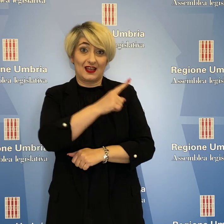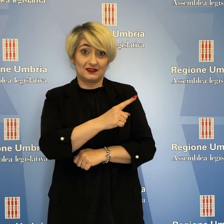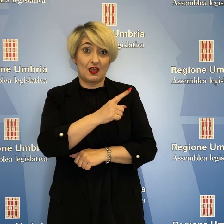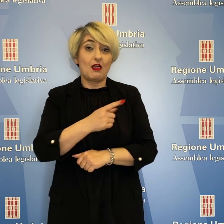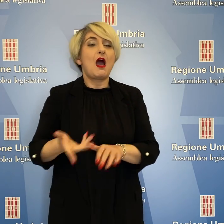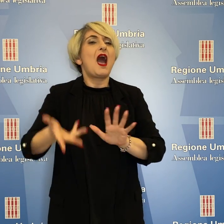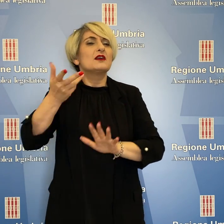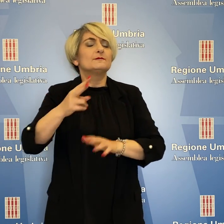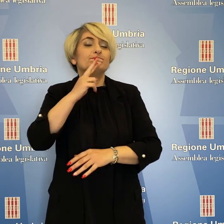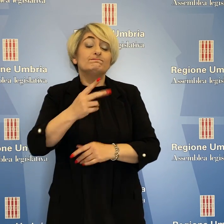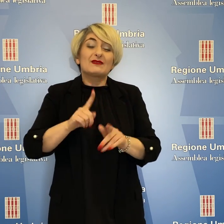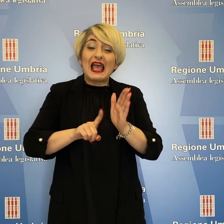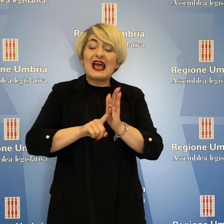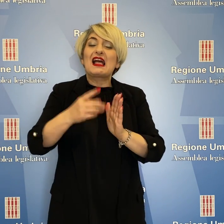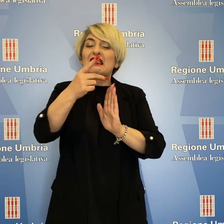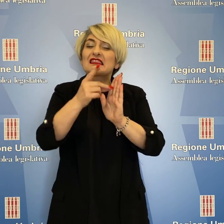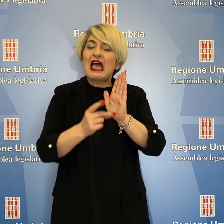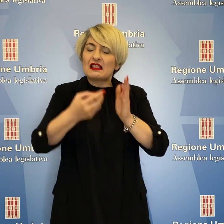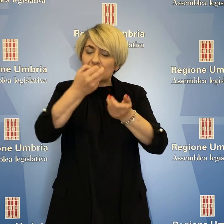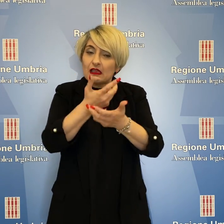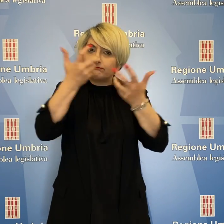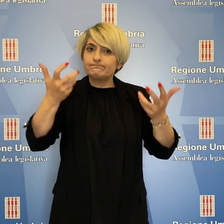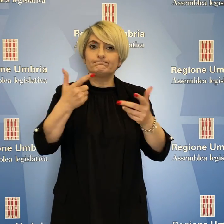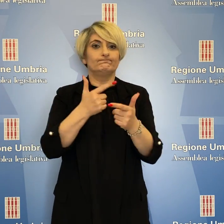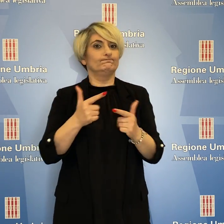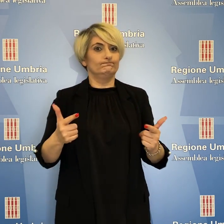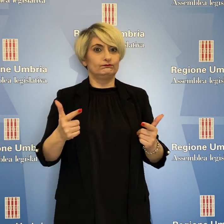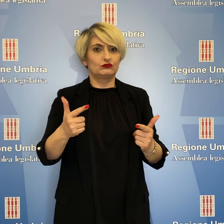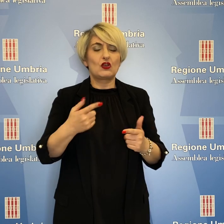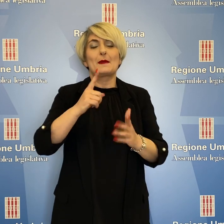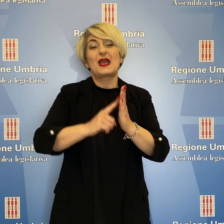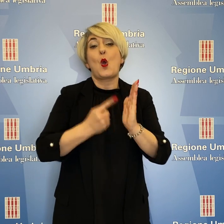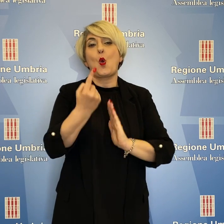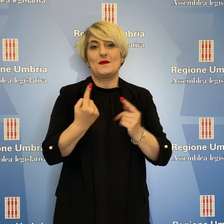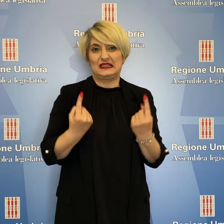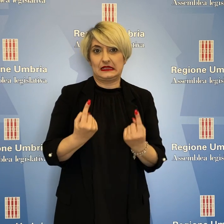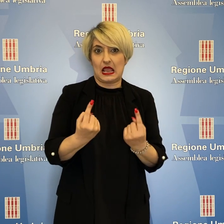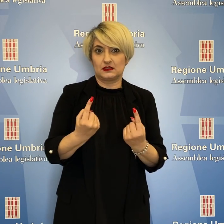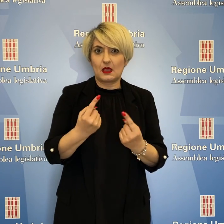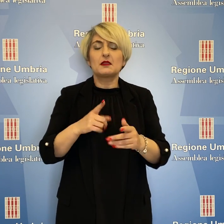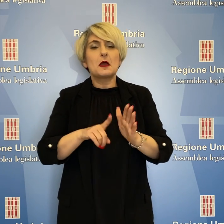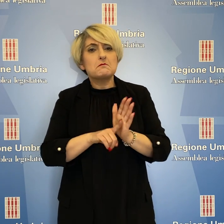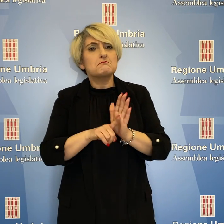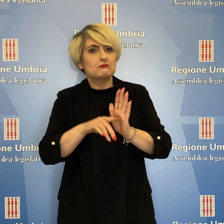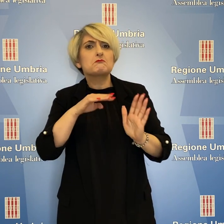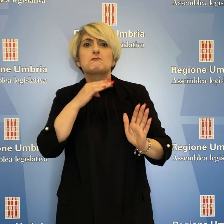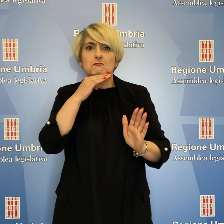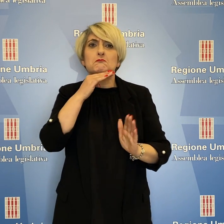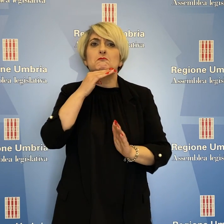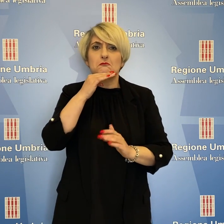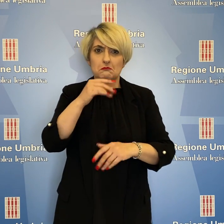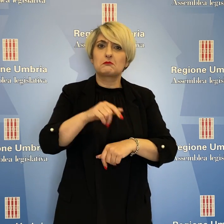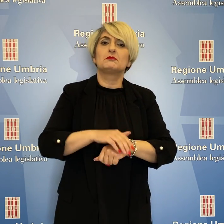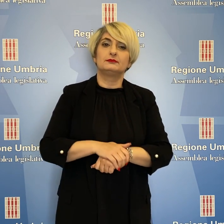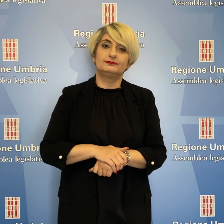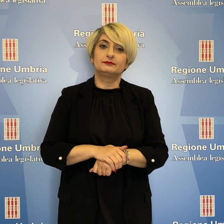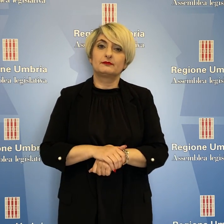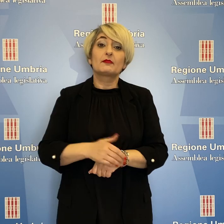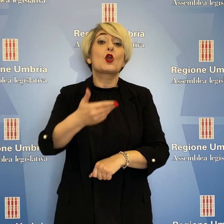perché deve trascorrere un mese, ma i risultati sono incoraggianti. Il consigliere regionale Valerio Mancini della